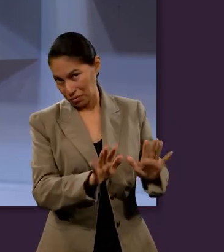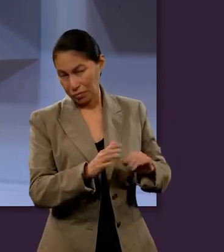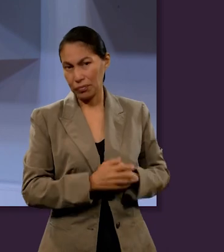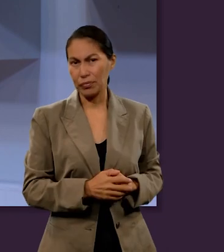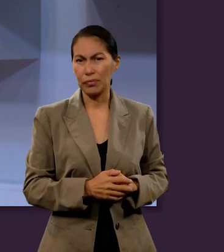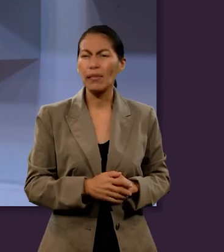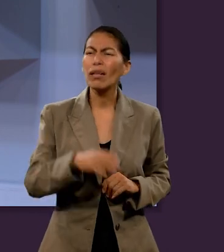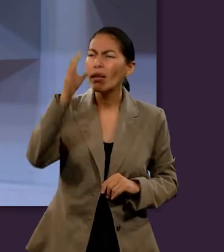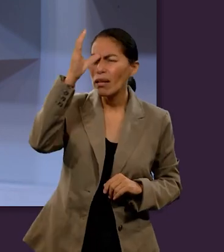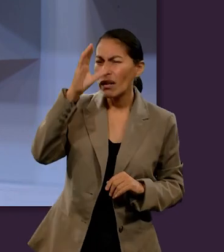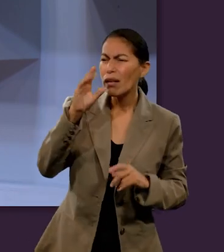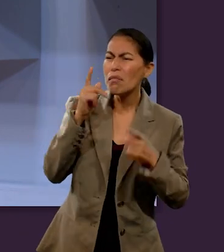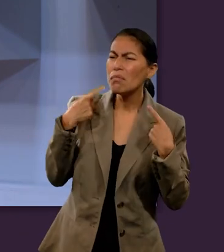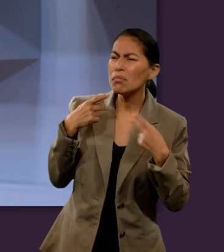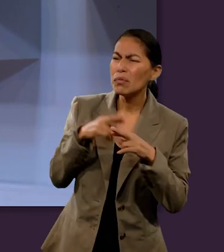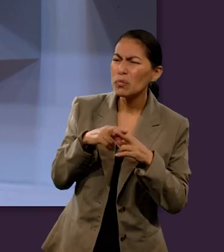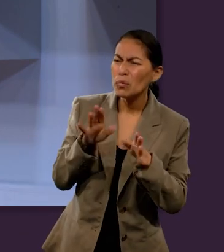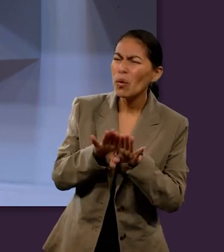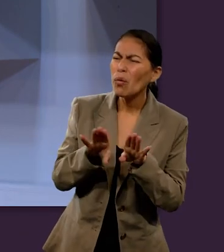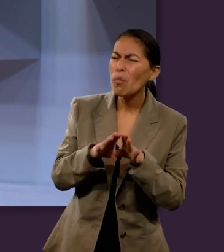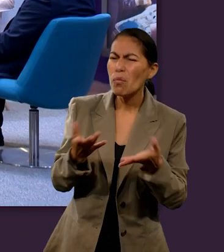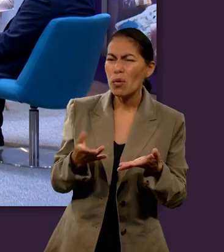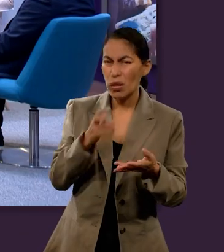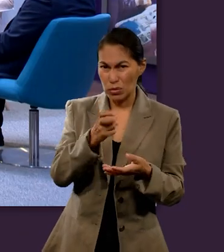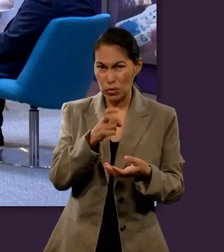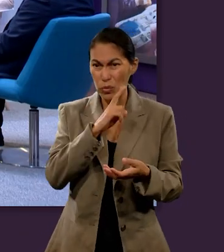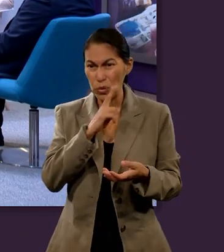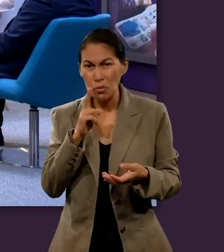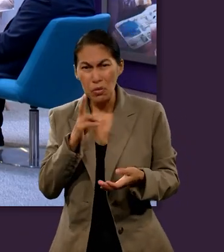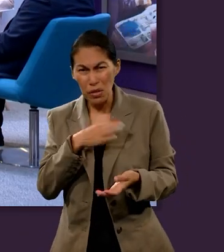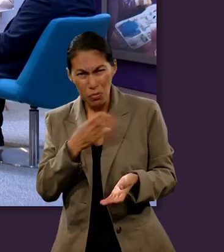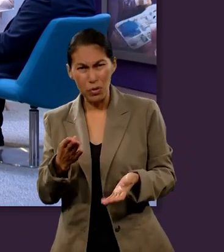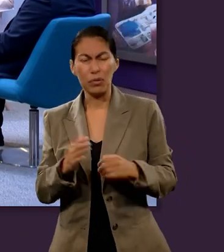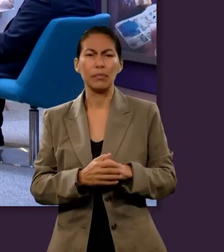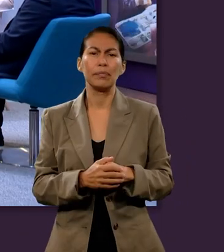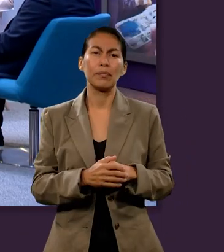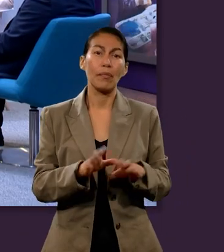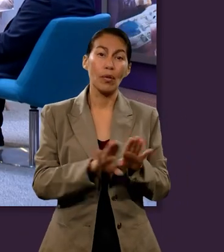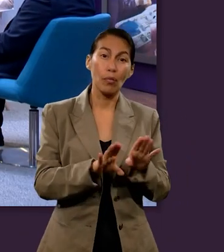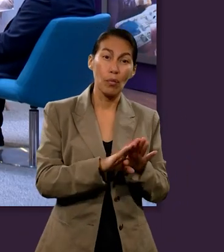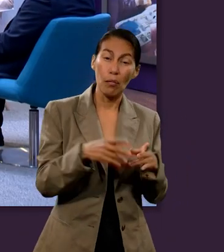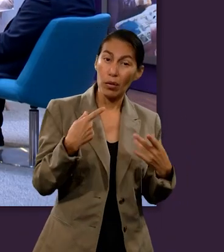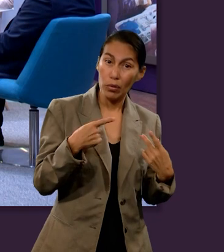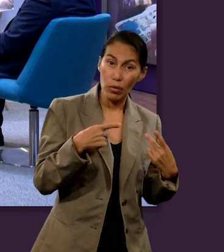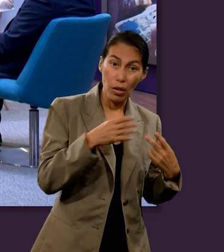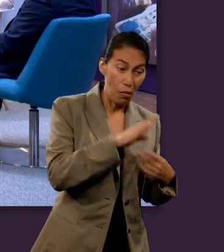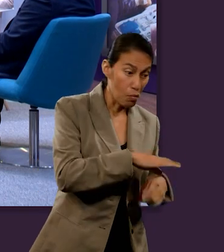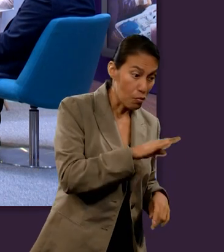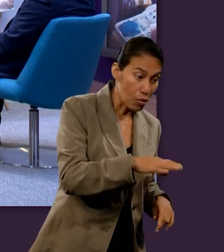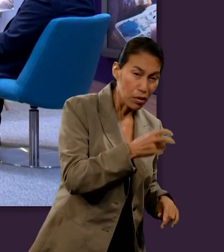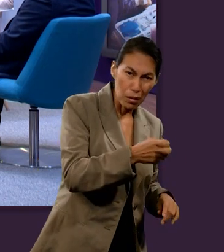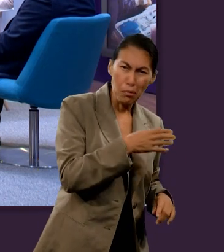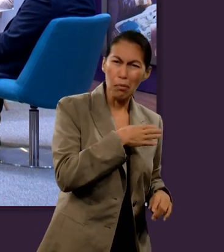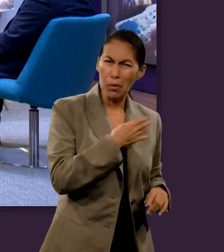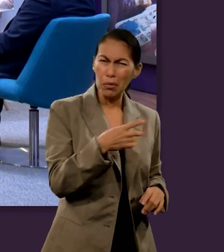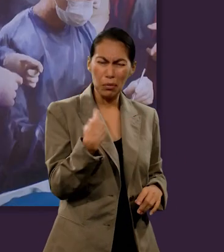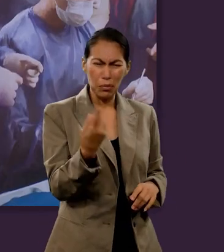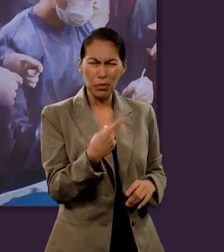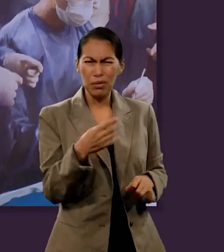Profe Chiprián, ¿cómo esto es una buena noticia? ¿Cómo el hecho de que alguien ya muerto realmente sigue muerto es una